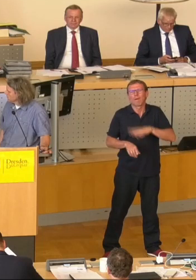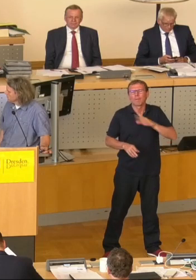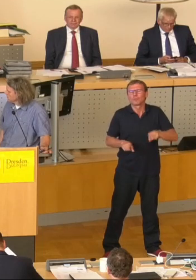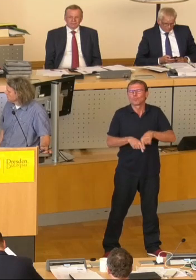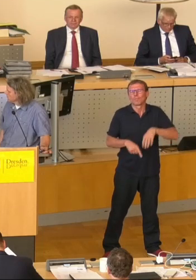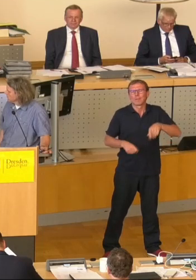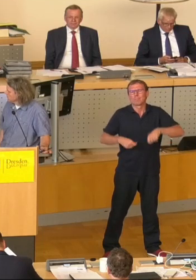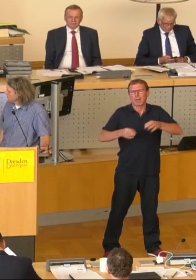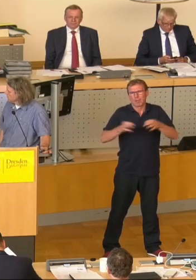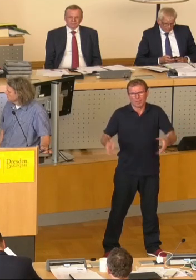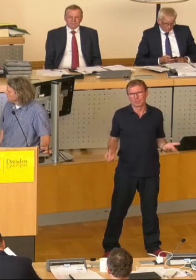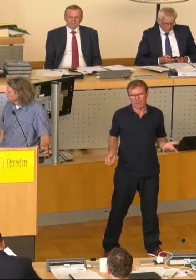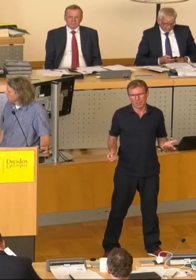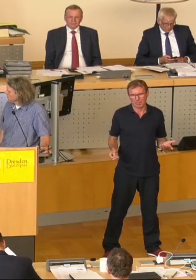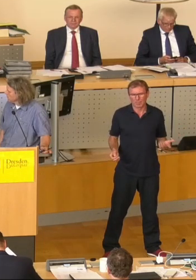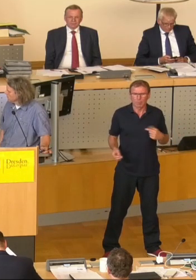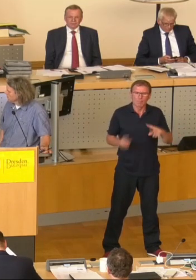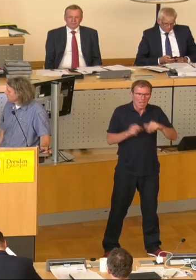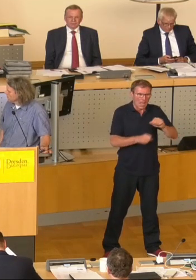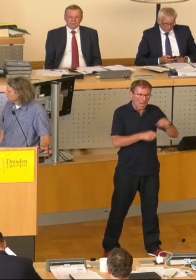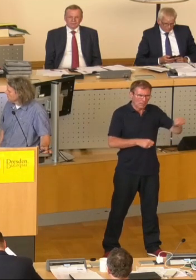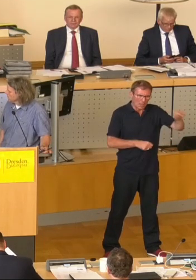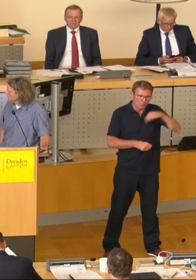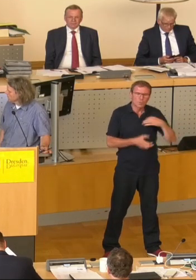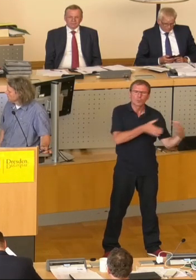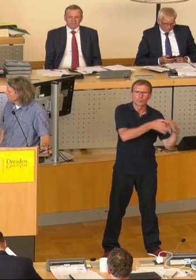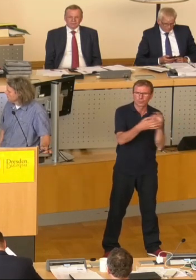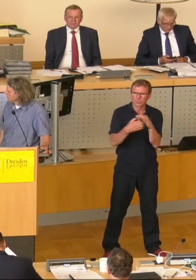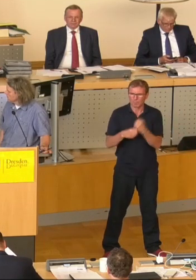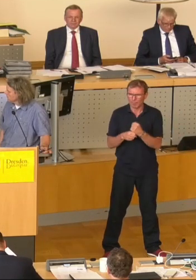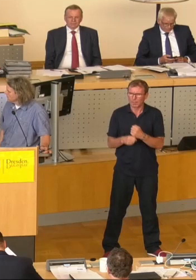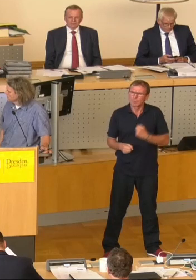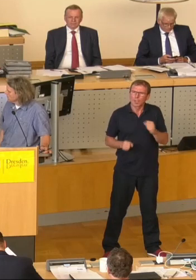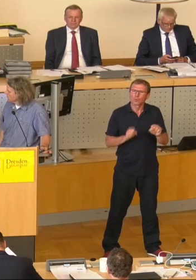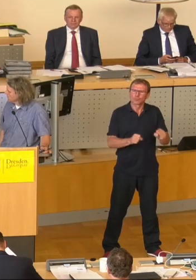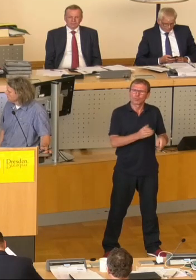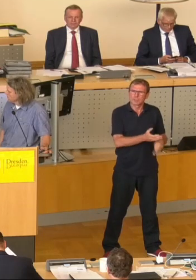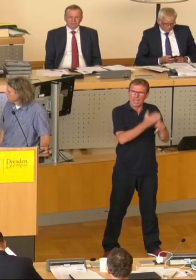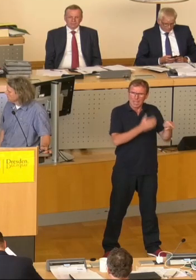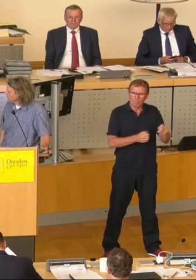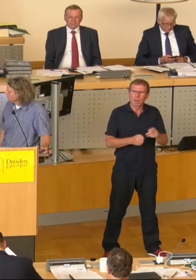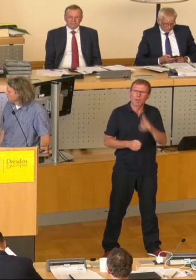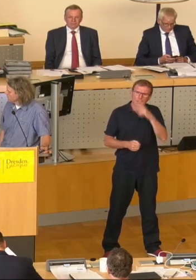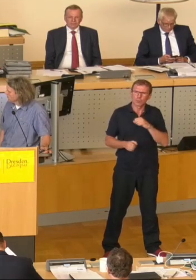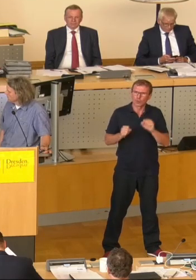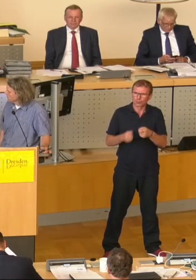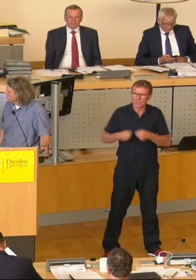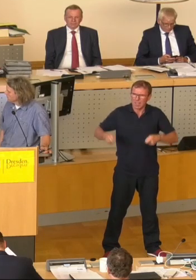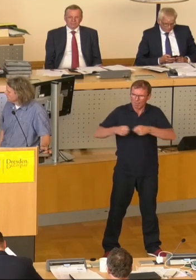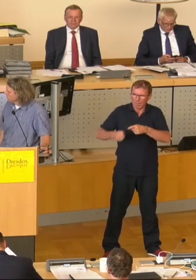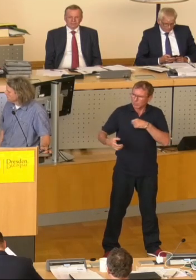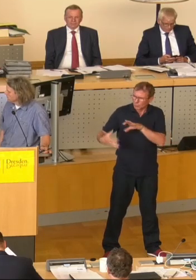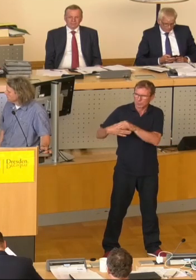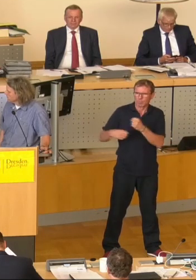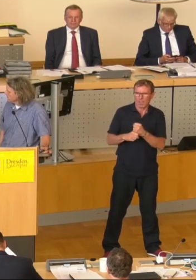das ist nicht möglich. Wir arbeiten aber mit Ehrenamtlichen zusammen, besonders mit den Naturschutzhelfern und den Naturschutzverbänden und wir sind